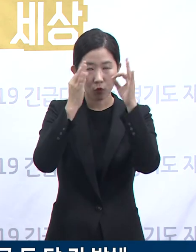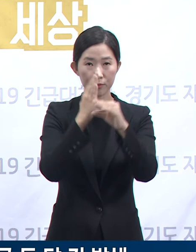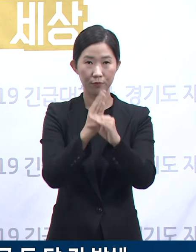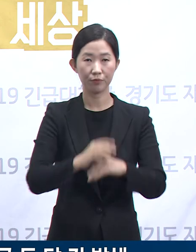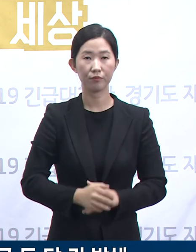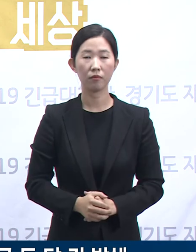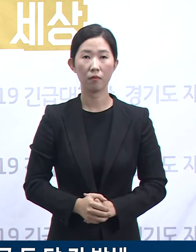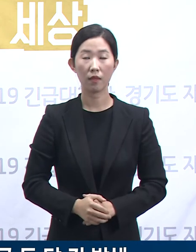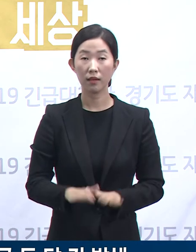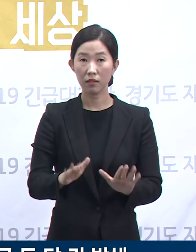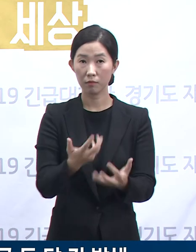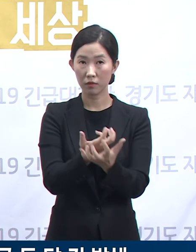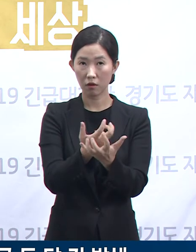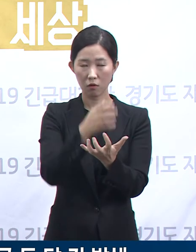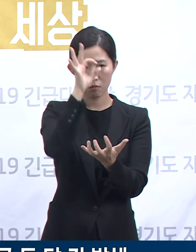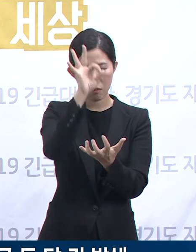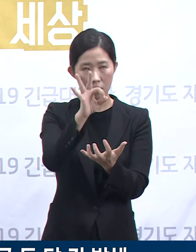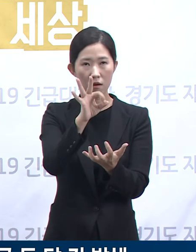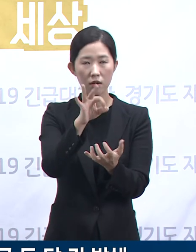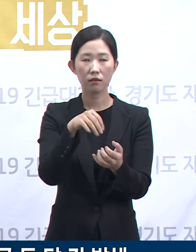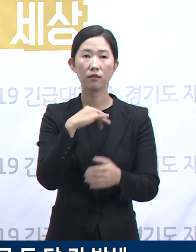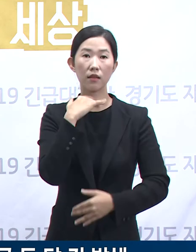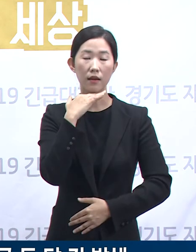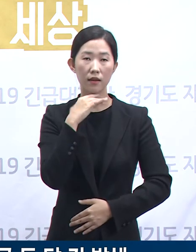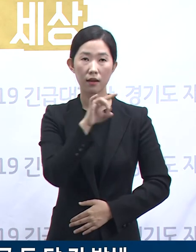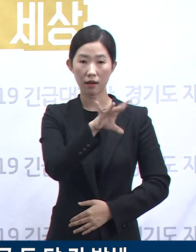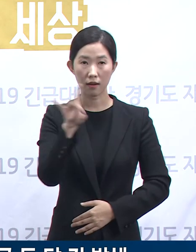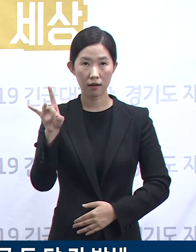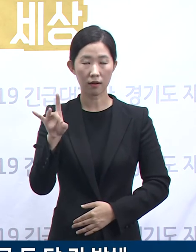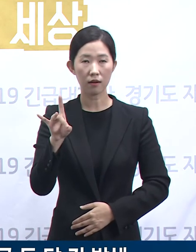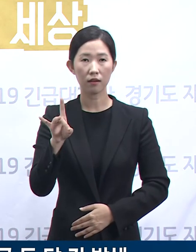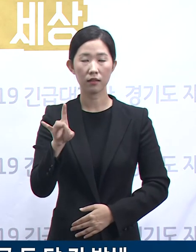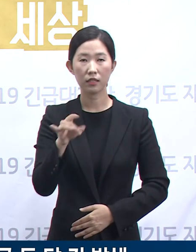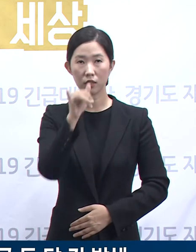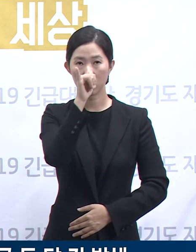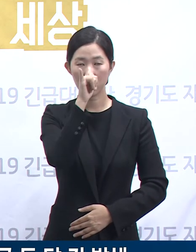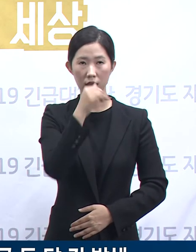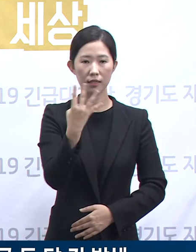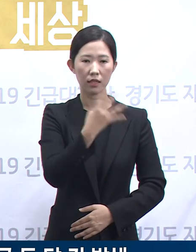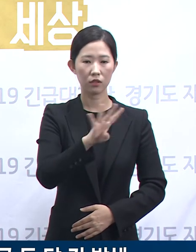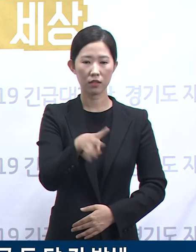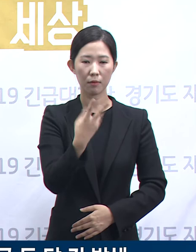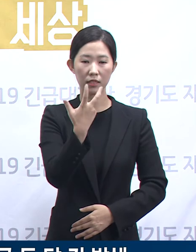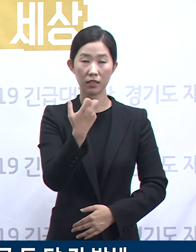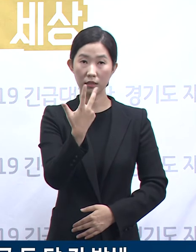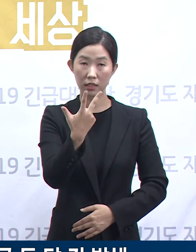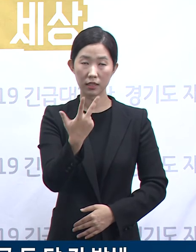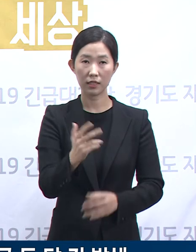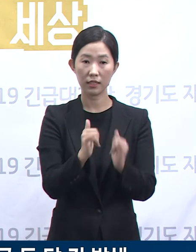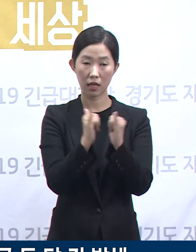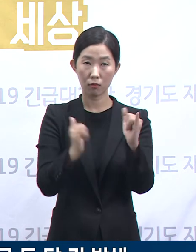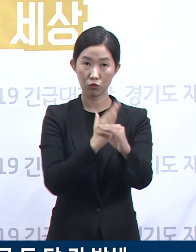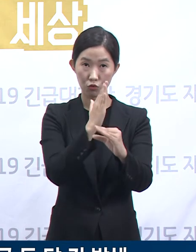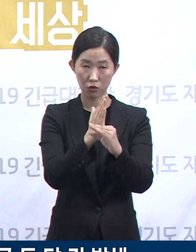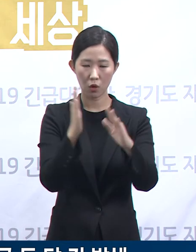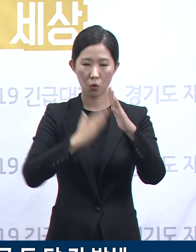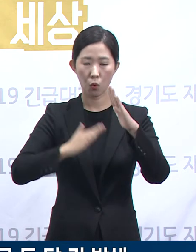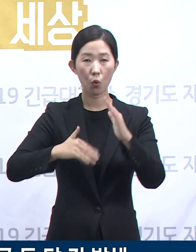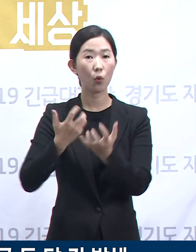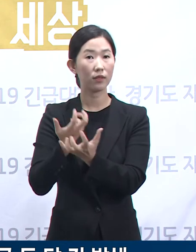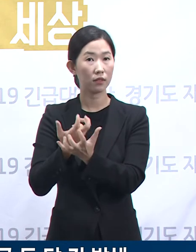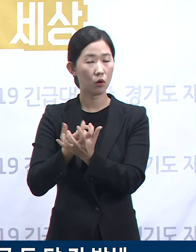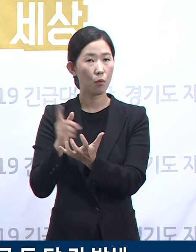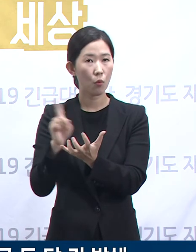시사하는 바가 있습니다. 전체 4,477명의 연령별 발생을 공식자료인 2016년